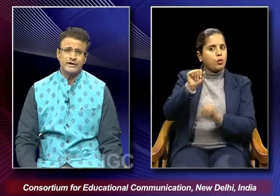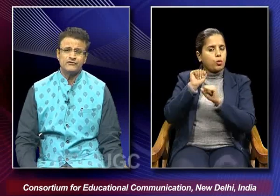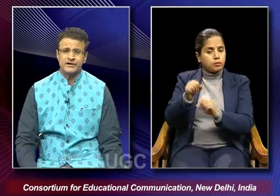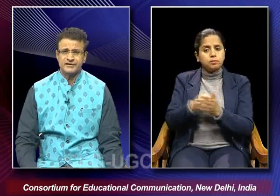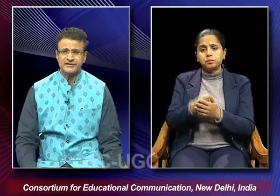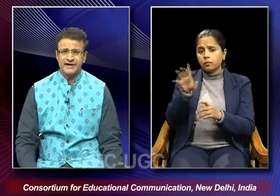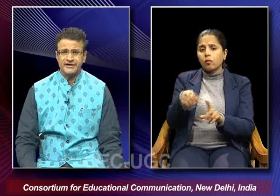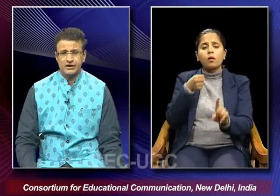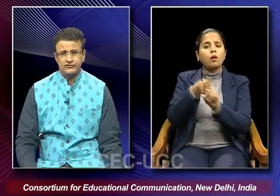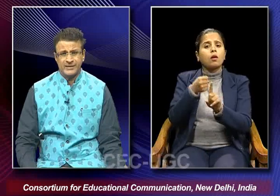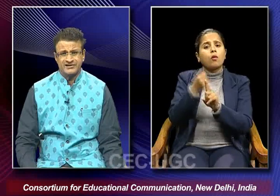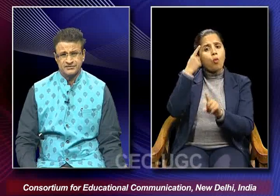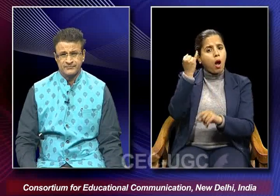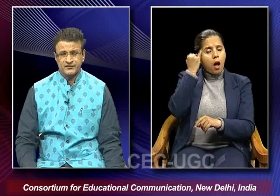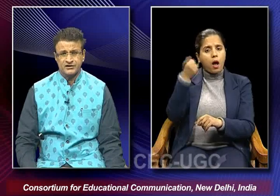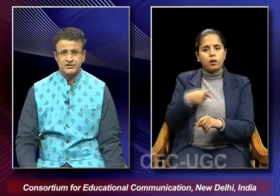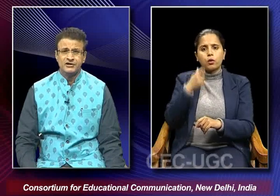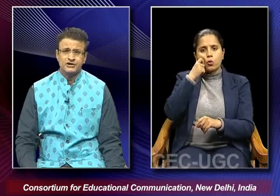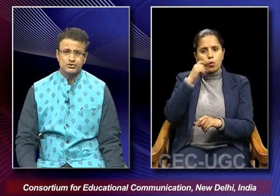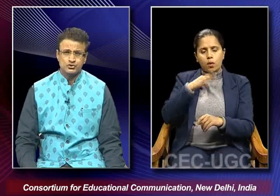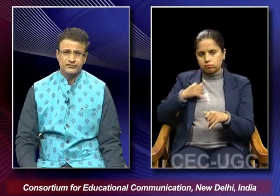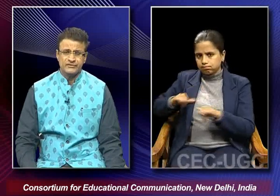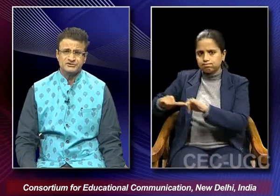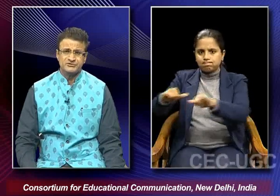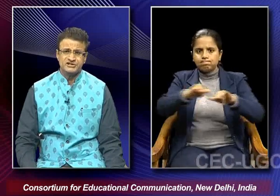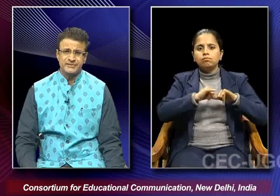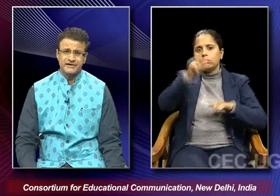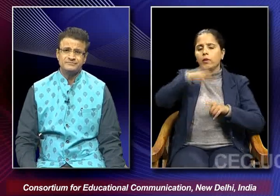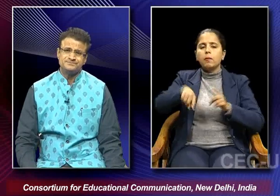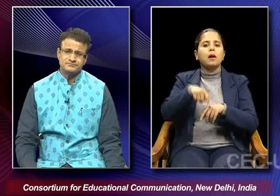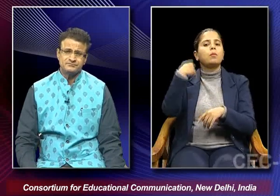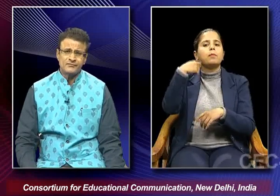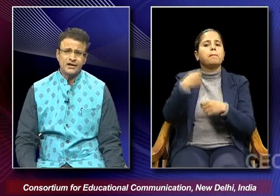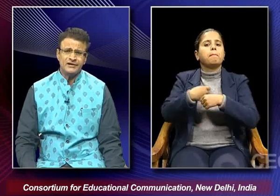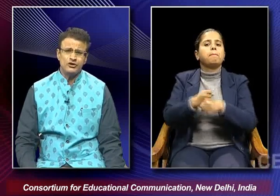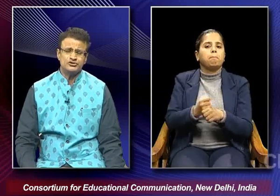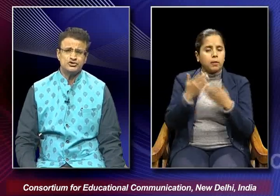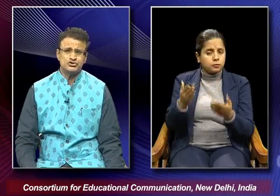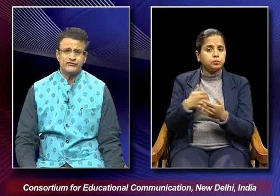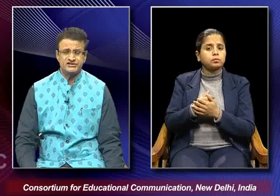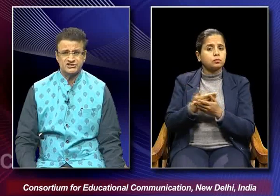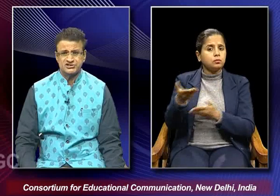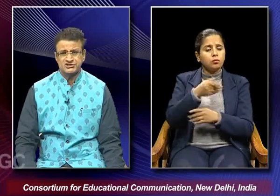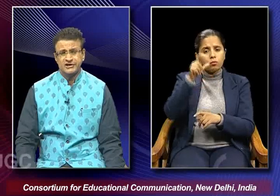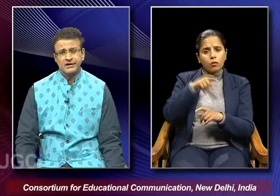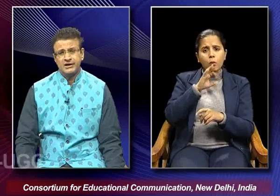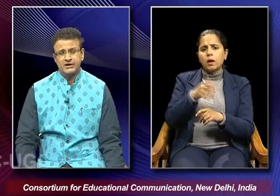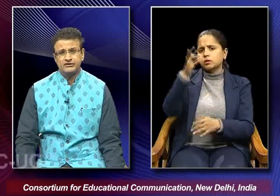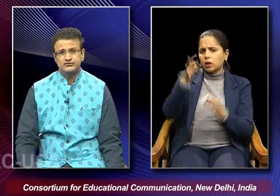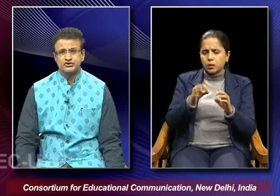also advocated the idea of humanism through the films which he made and all sorts of injustice